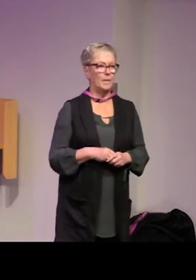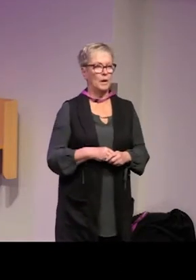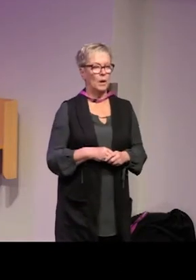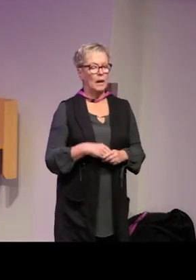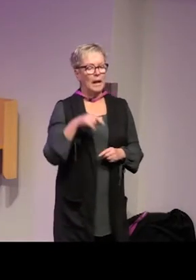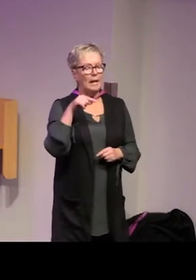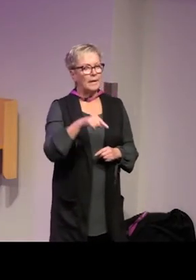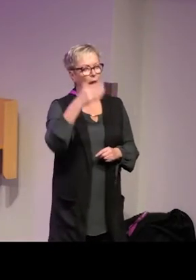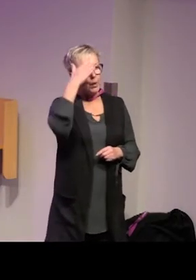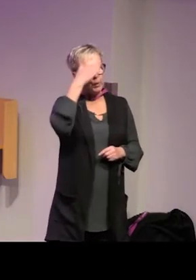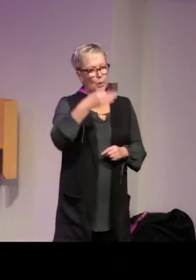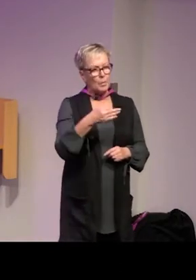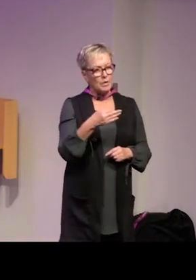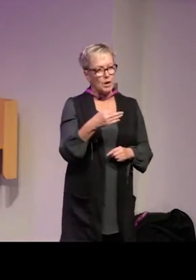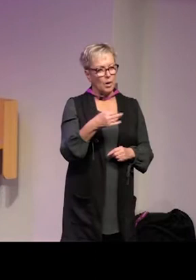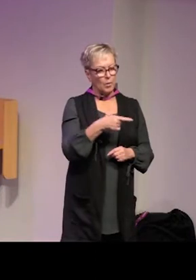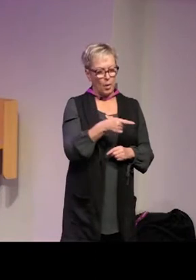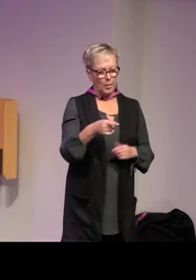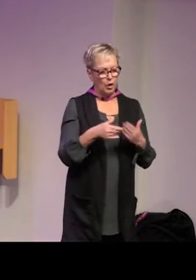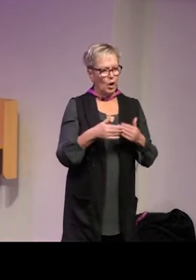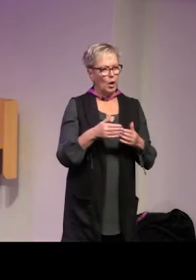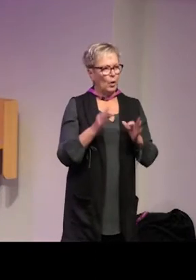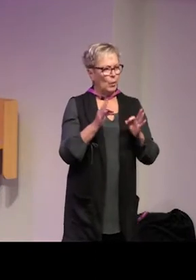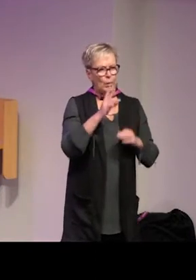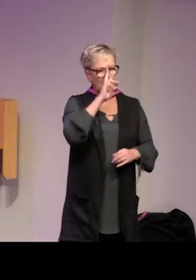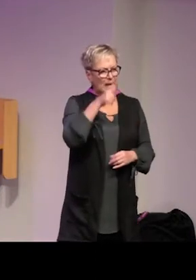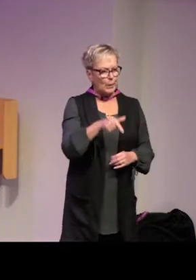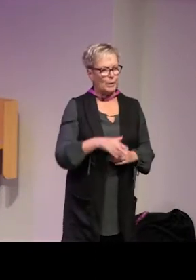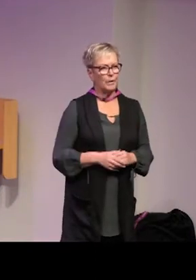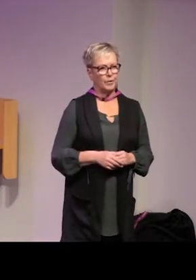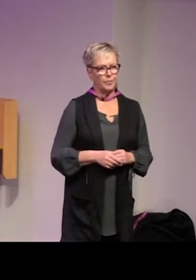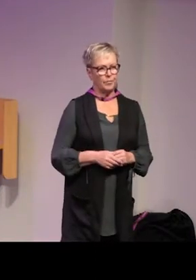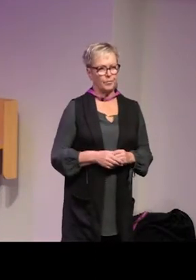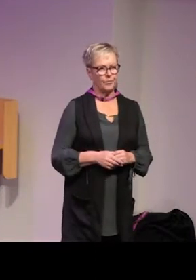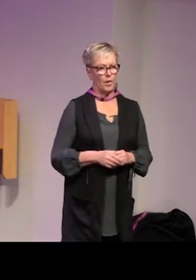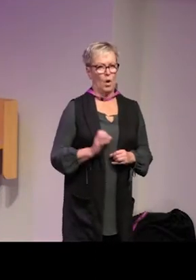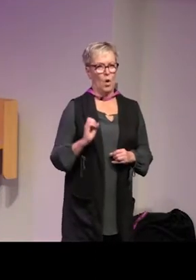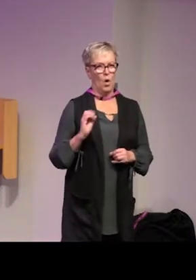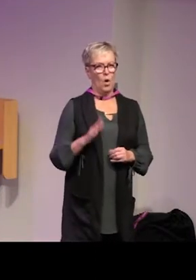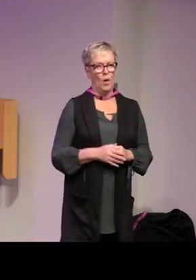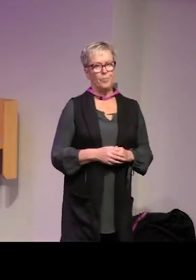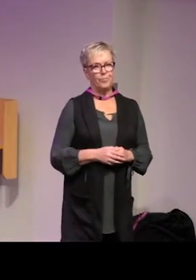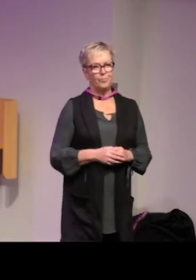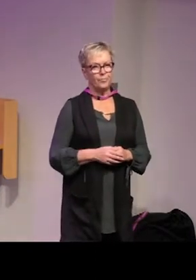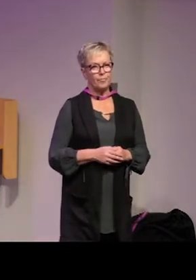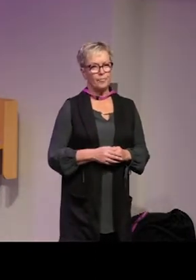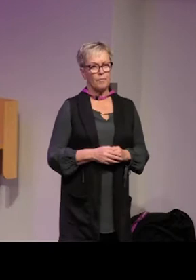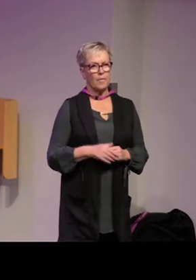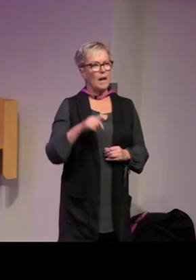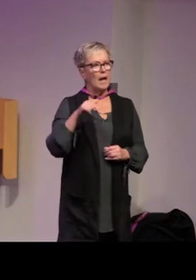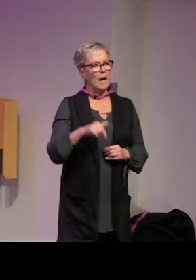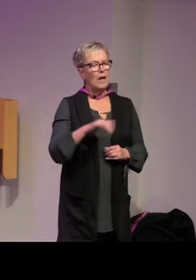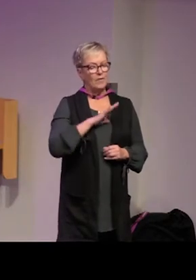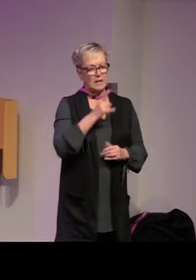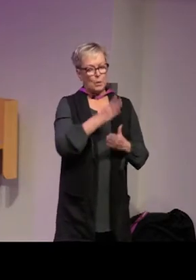den kunskapen om de miljöerna hur ser den ut? oj här finns